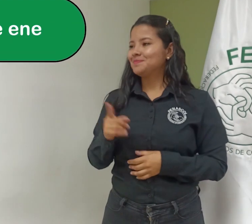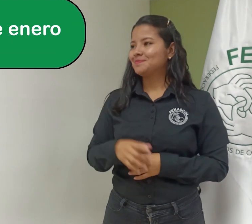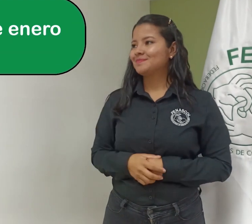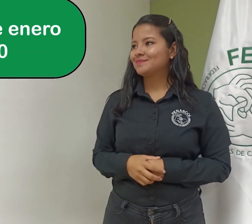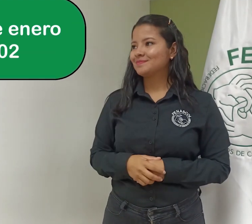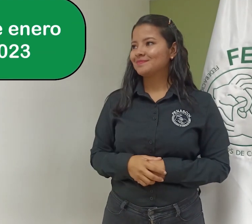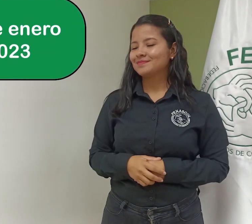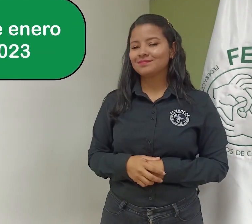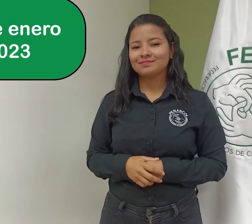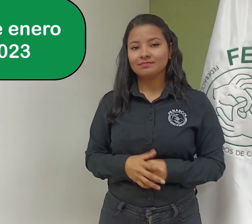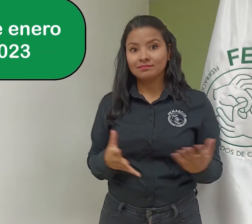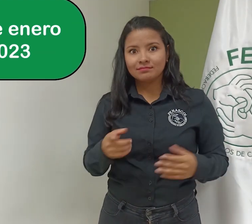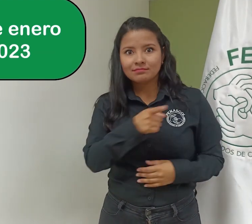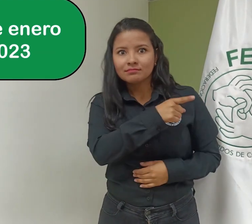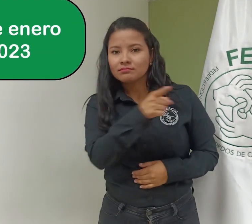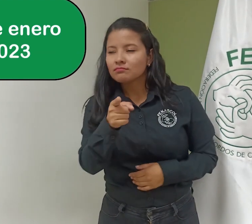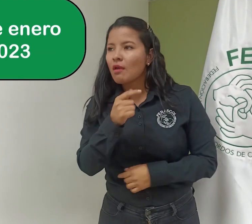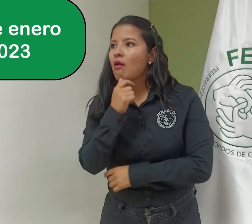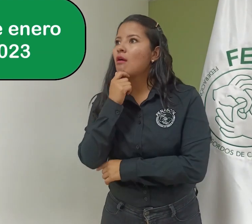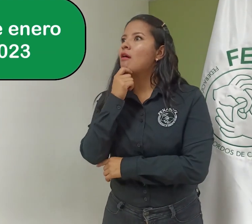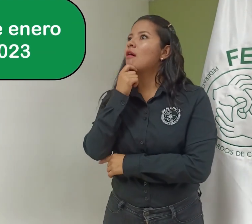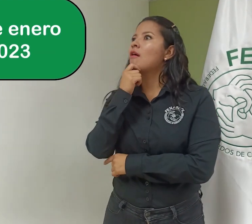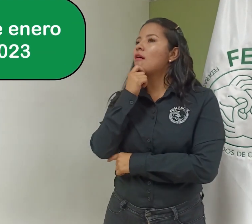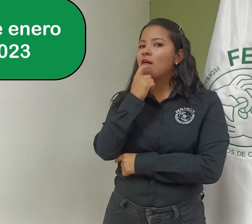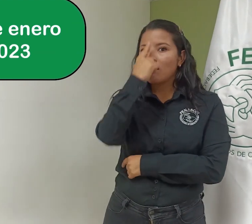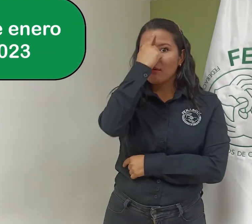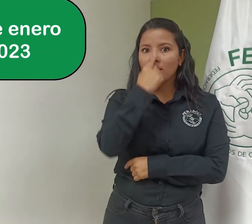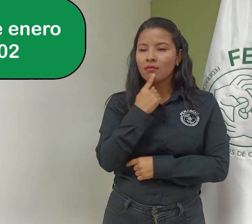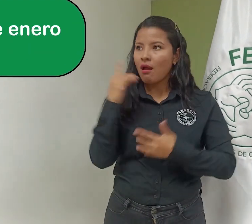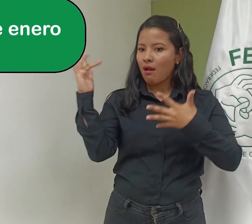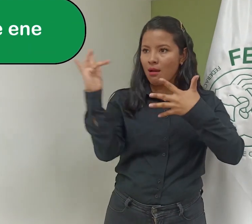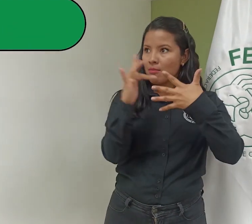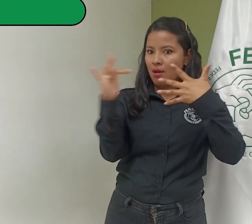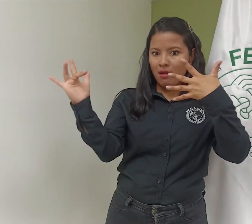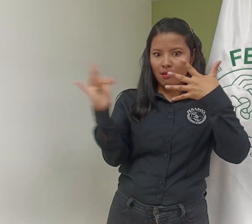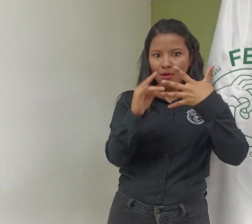el 25 de enero de 2023. Si cumplen con el perfil,